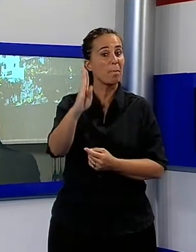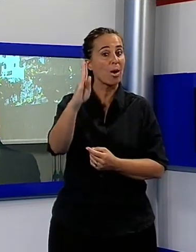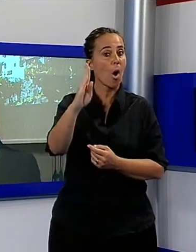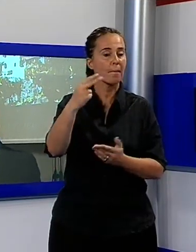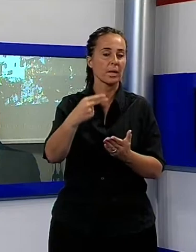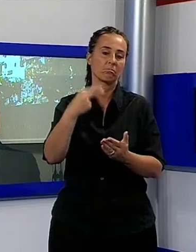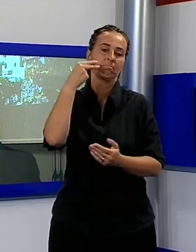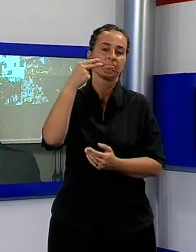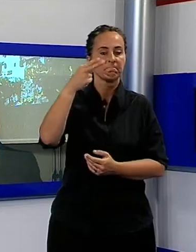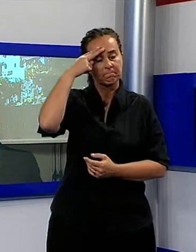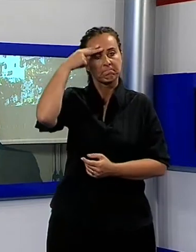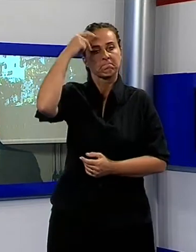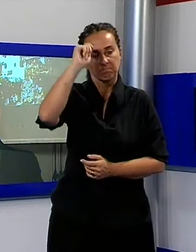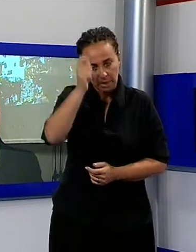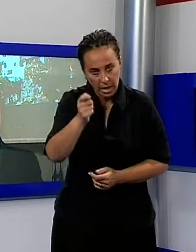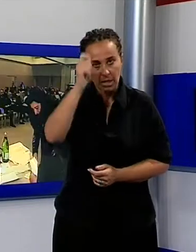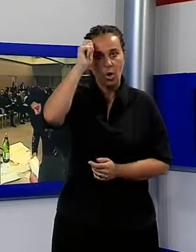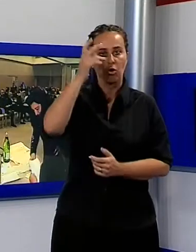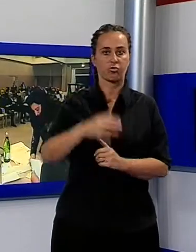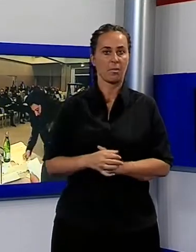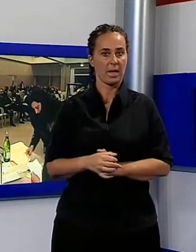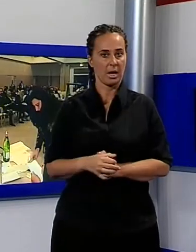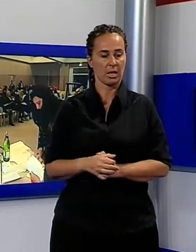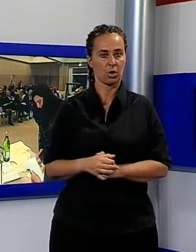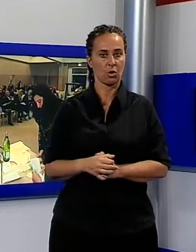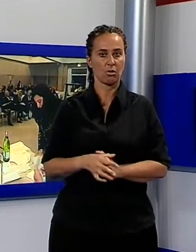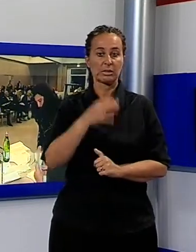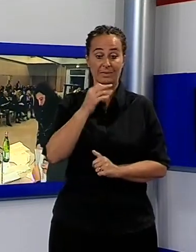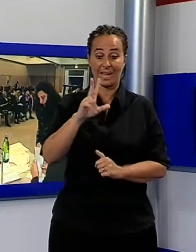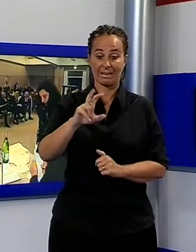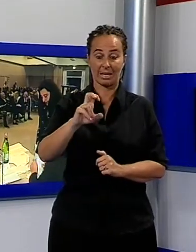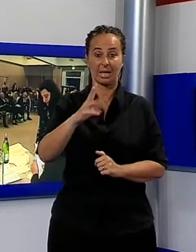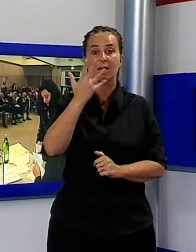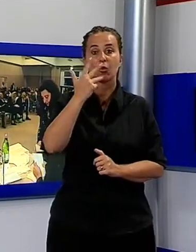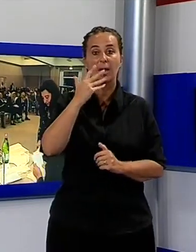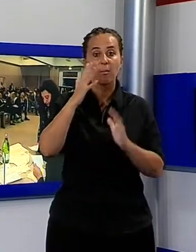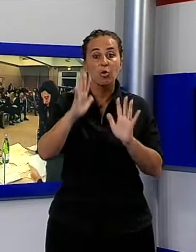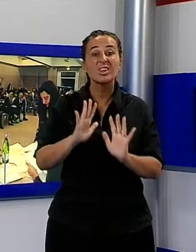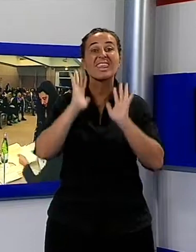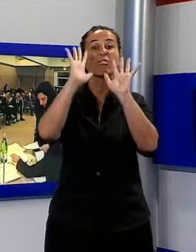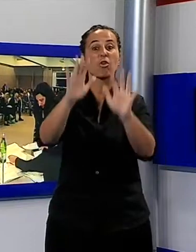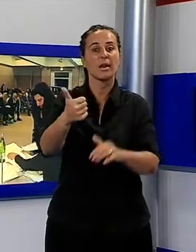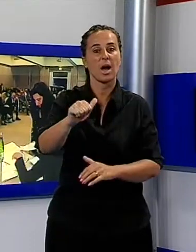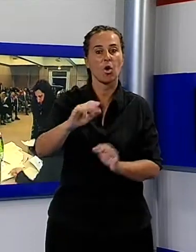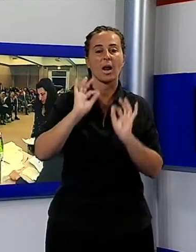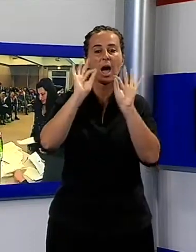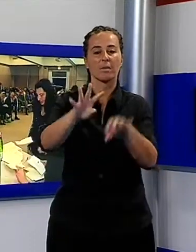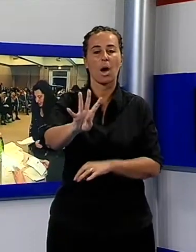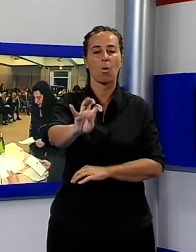dare avvio a una nuova decade di vita del premio di poesia che comunque conserverà ovviamente il nome Camaiore, ma probabilmente